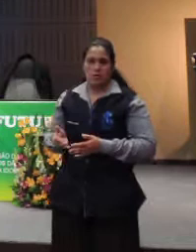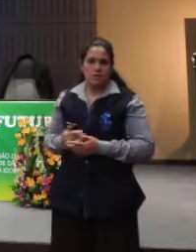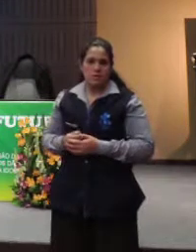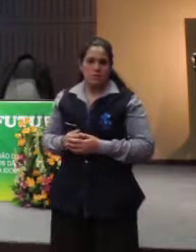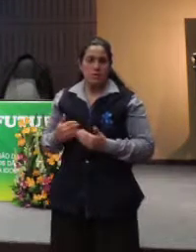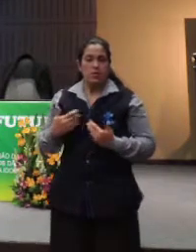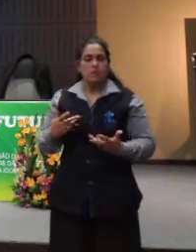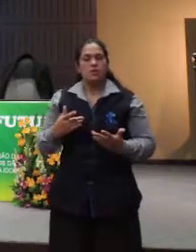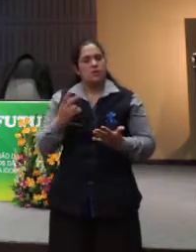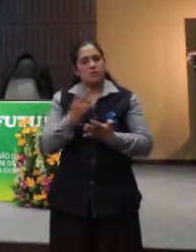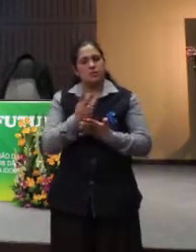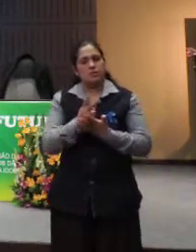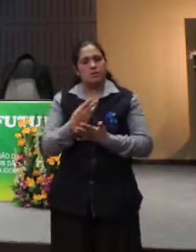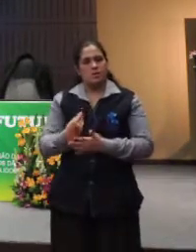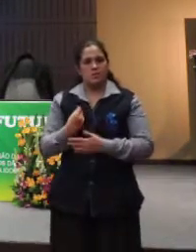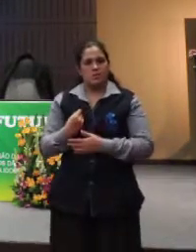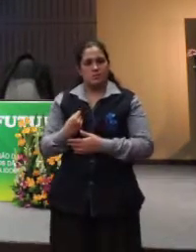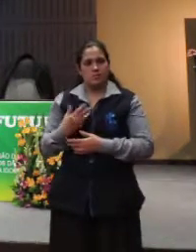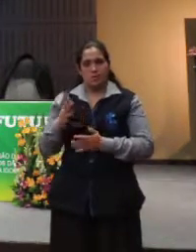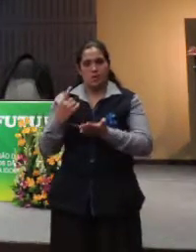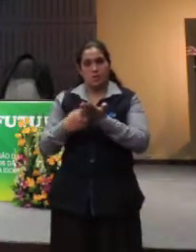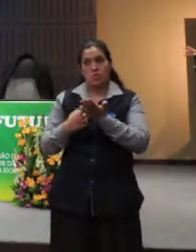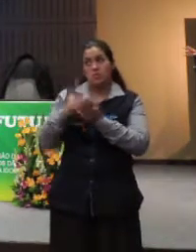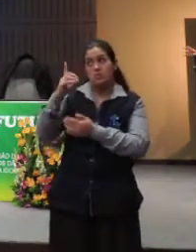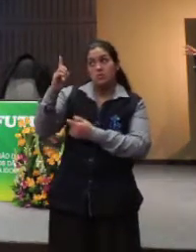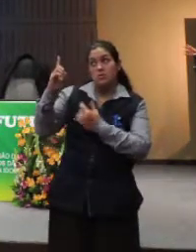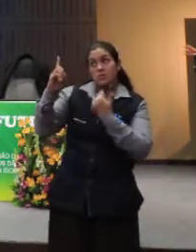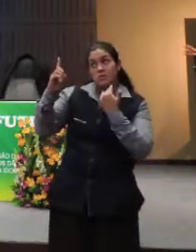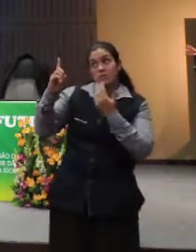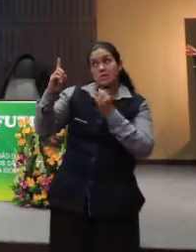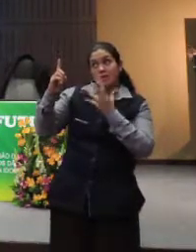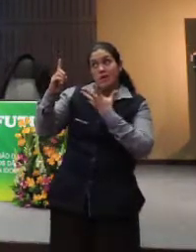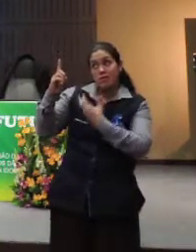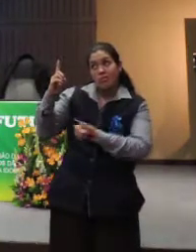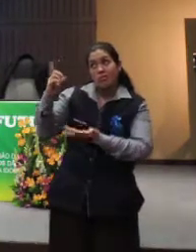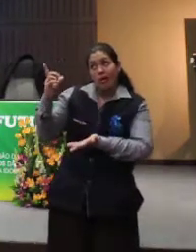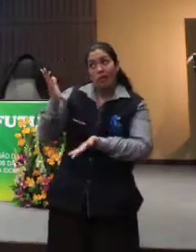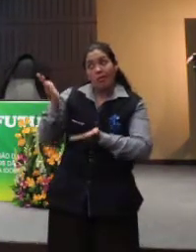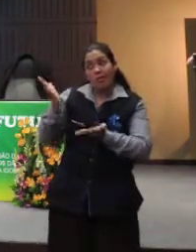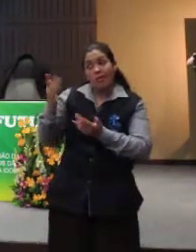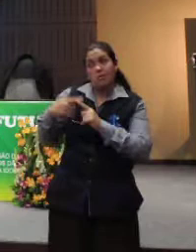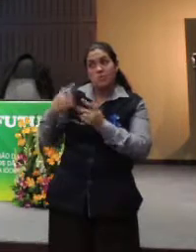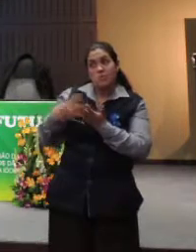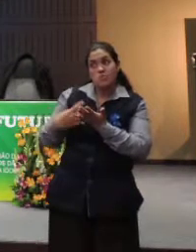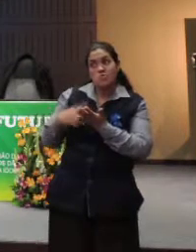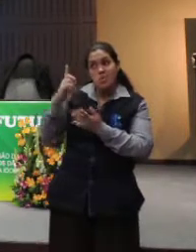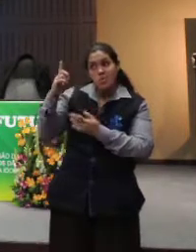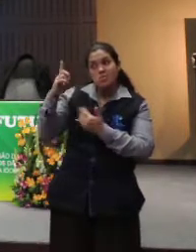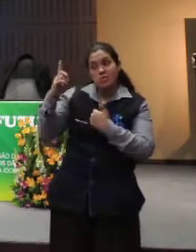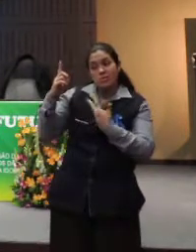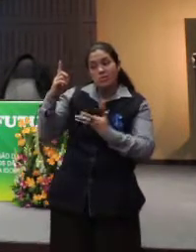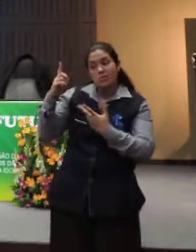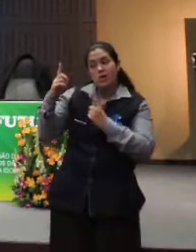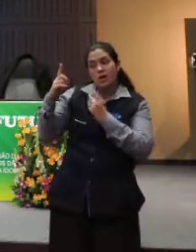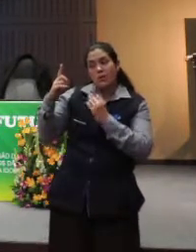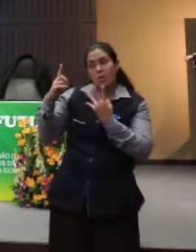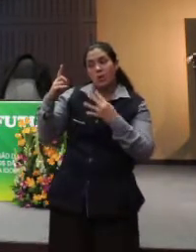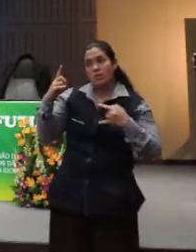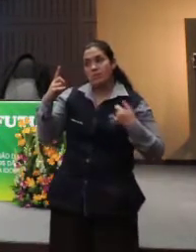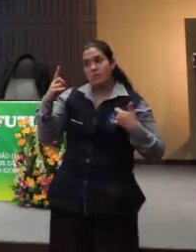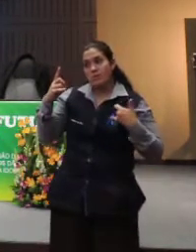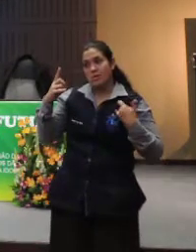mais. Eu já combinei com Deus, não sei se ele vai cumprir. Mas eu combinei com ele porque eu queria viver até os 104.